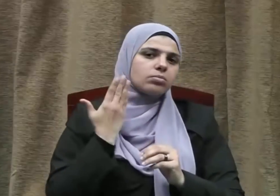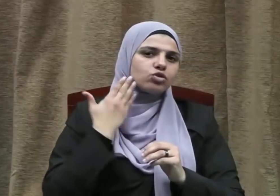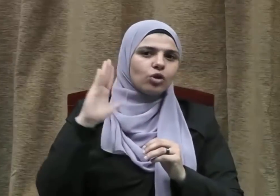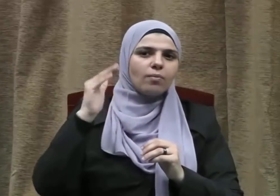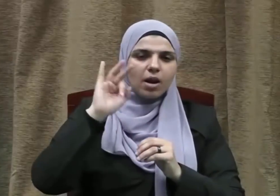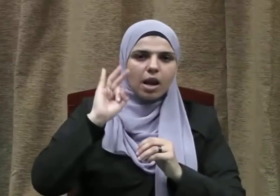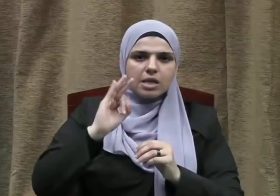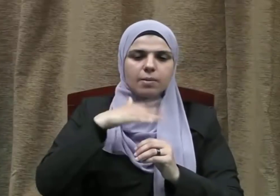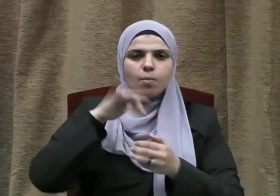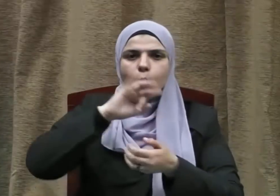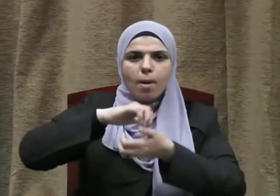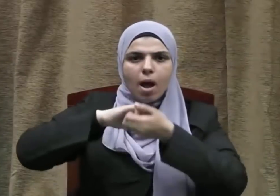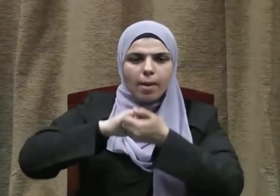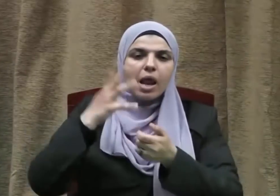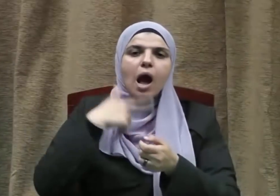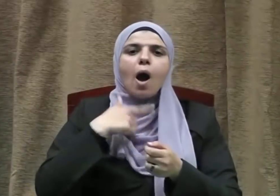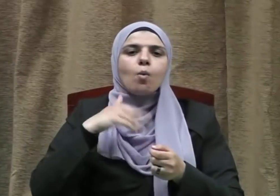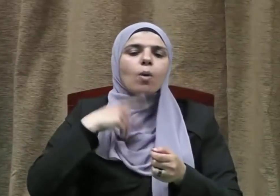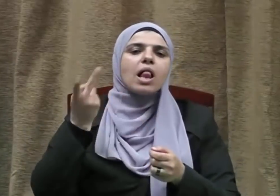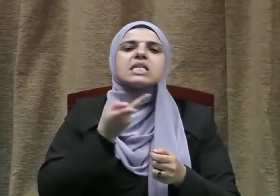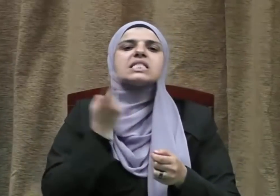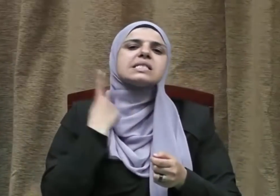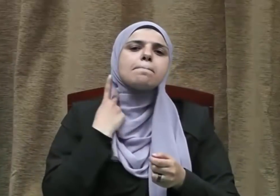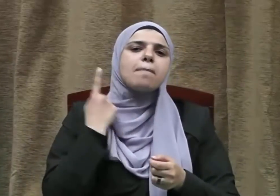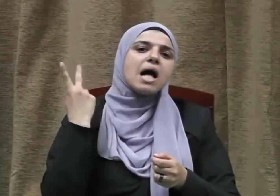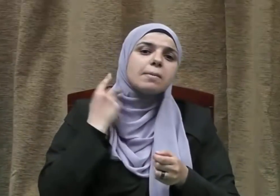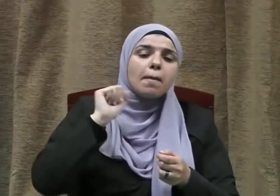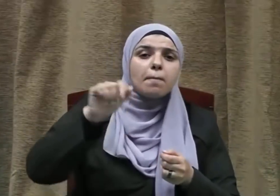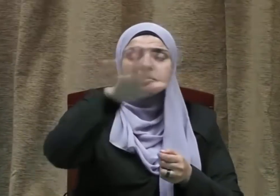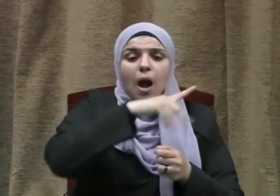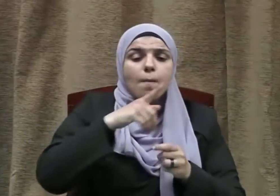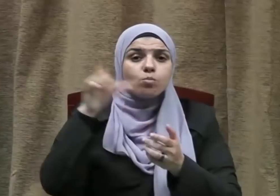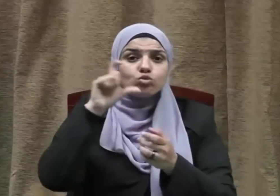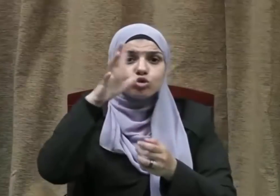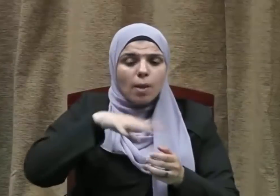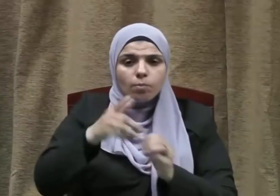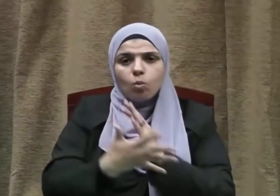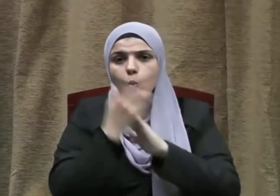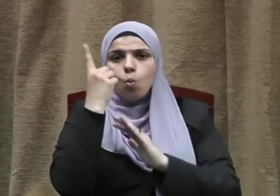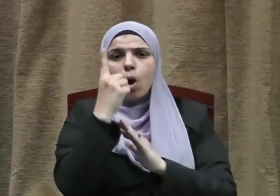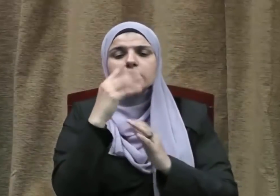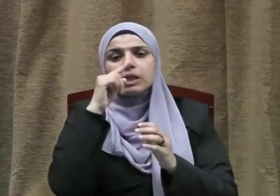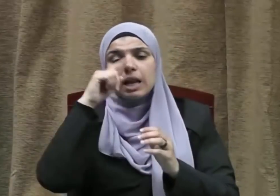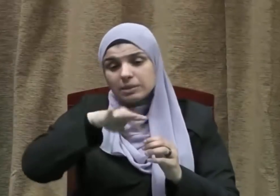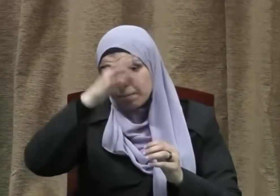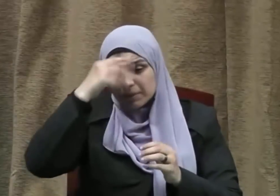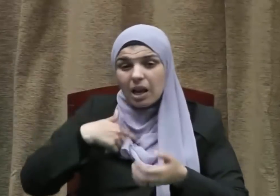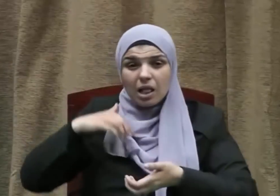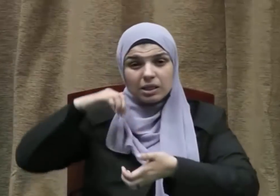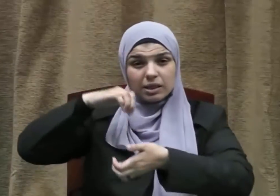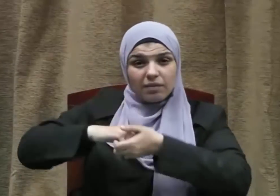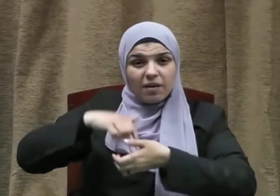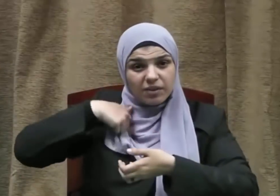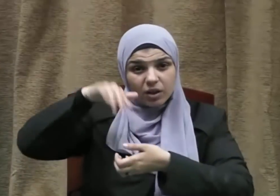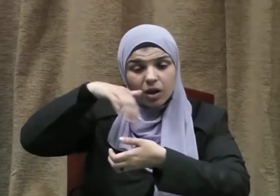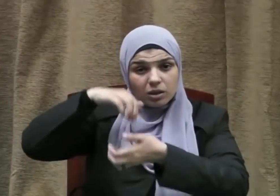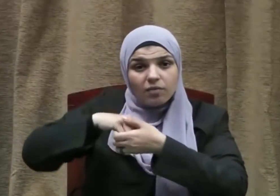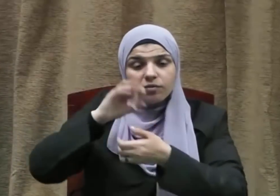أعلى من شأن عهد الأمان وجعل ذمة المسلمين في ذلك واحدة بمعنى أن العهد